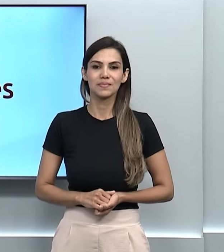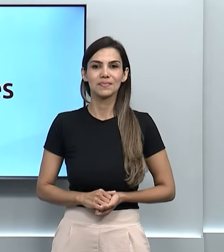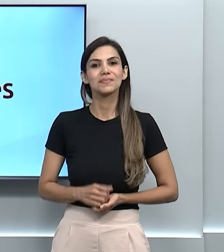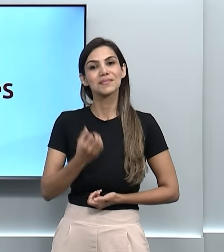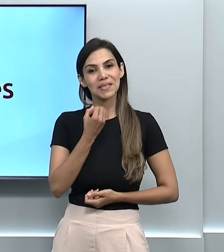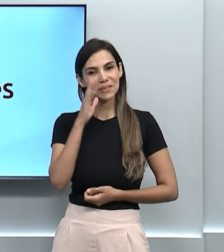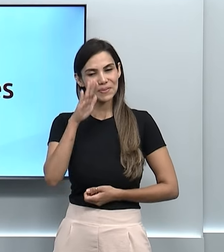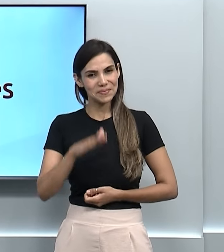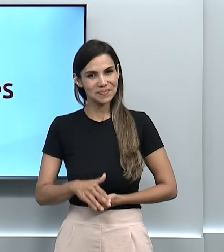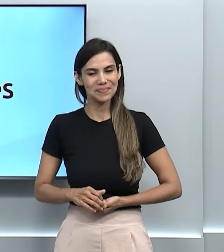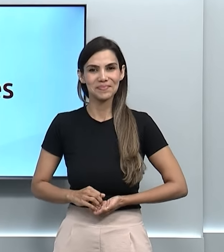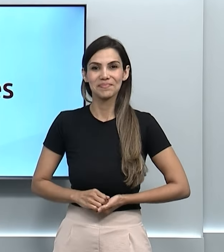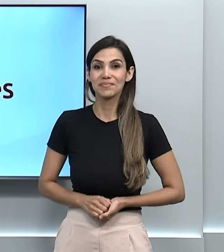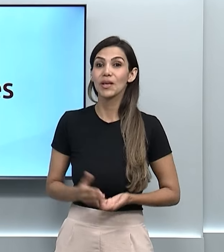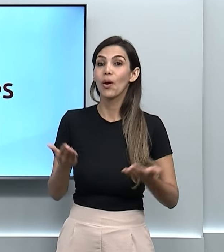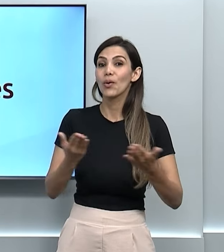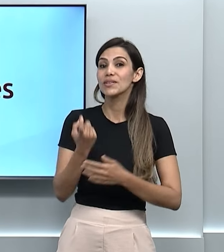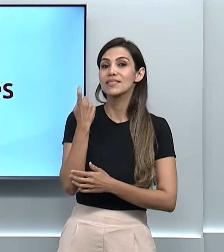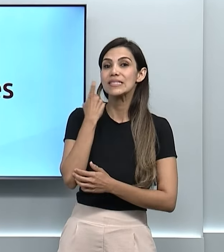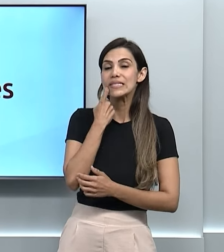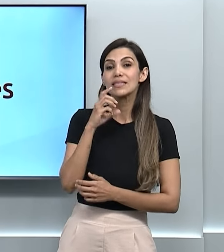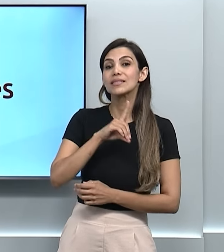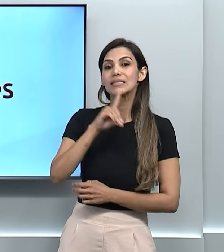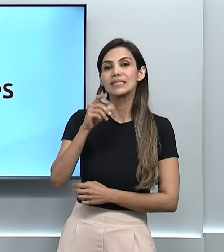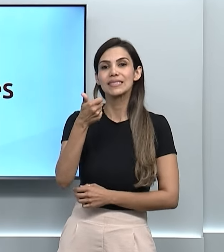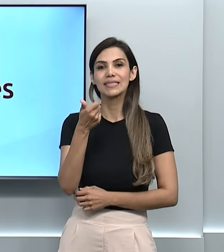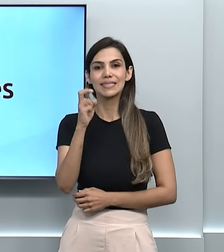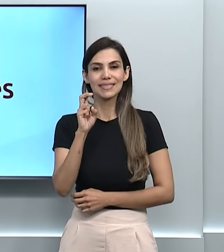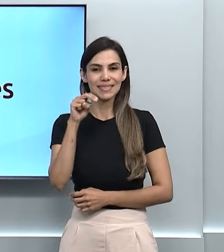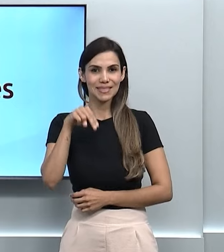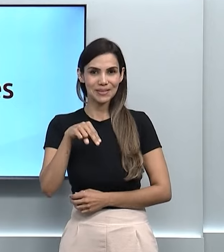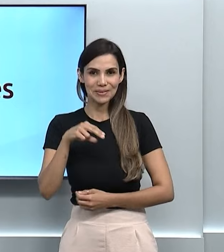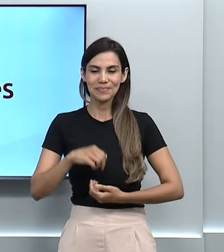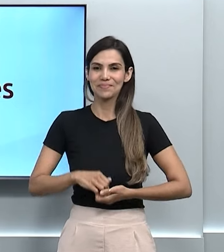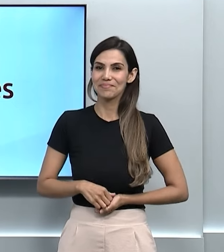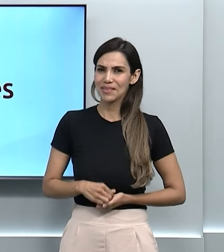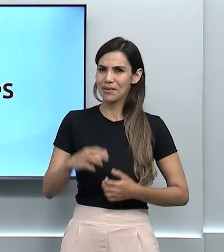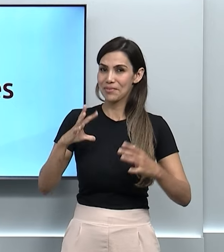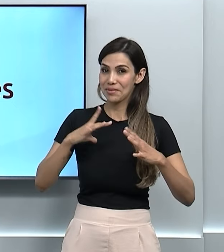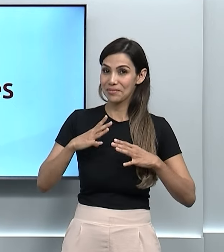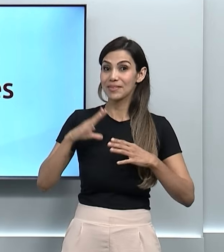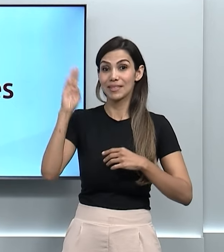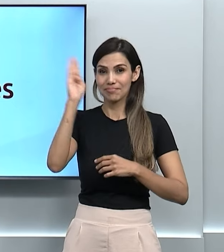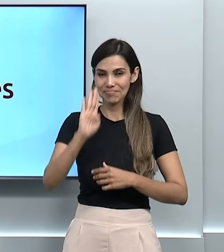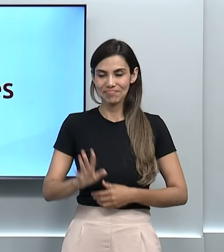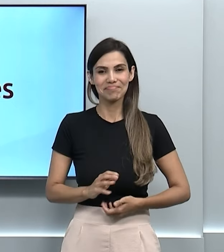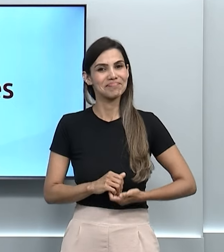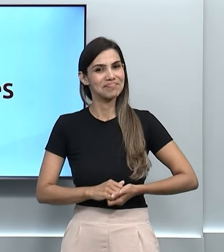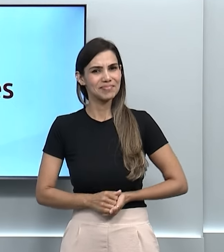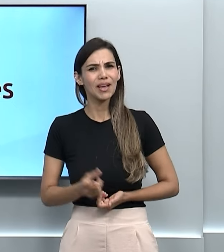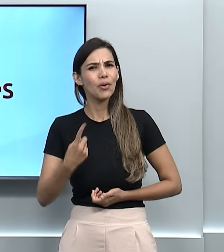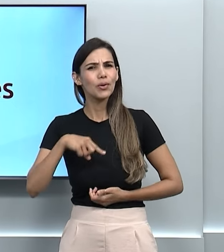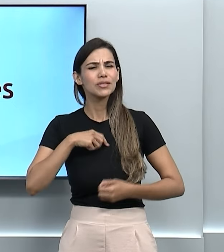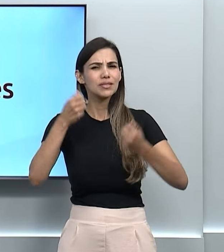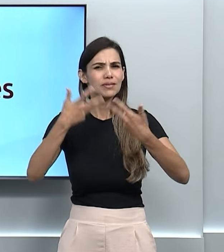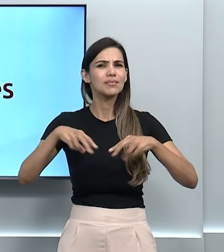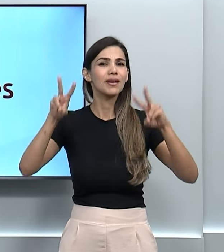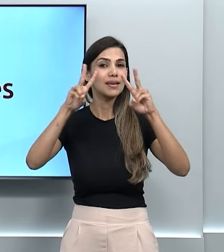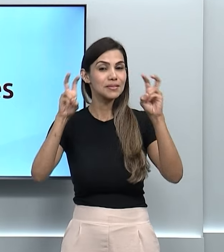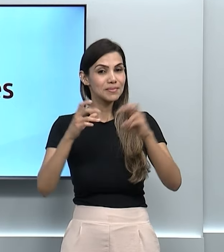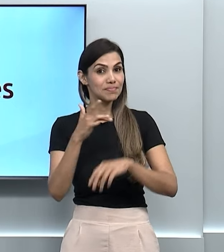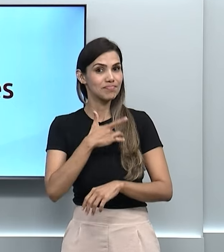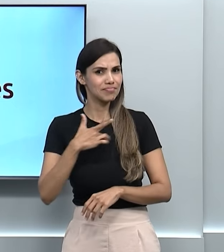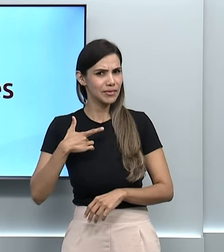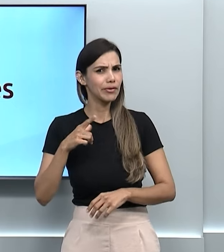Boa tarde, hoje é sexta-feira, dia 15 de novembro, feriado nacional. Nós vamos falar sobre saúde,